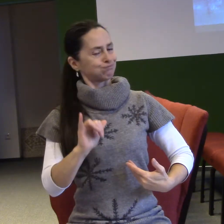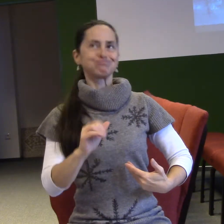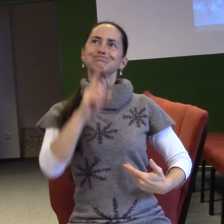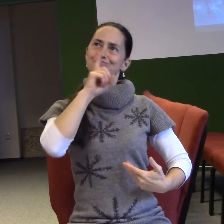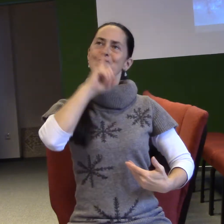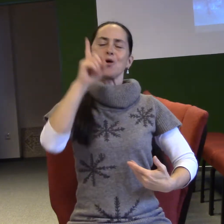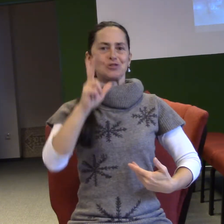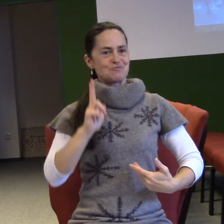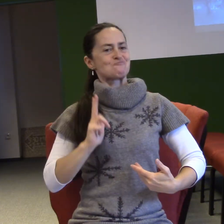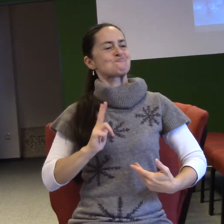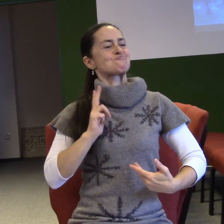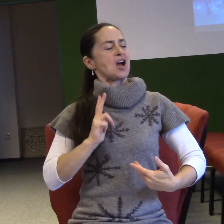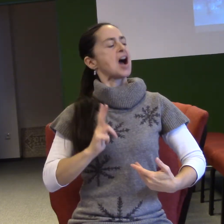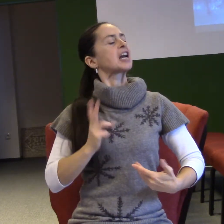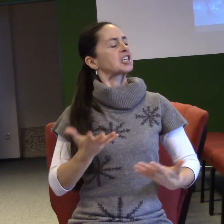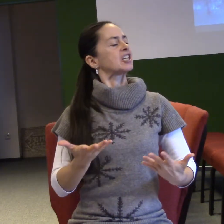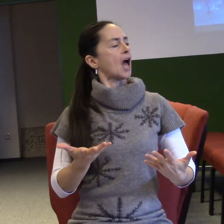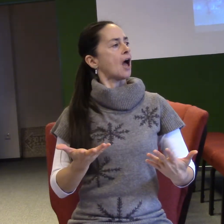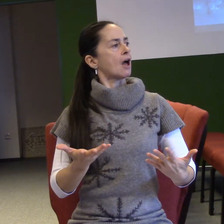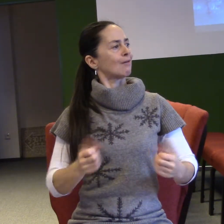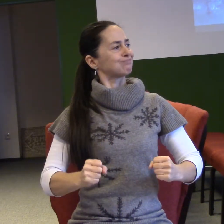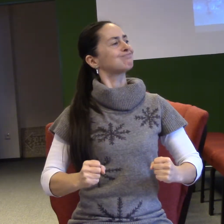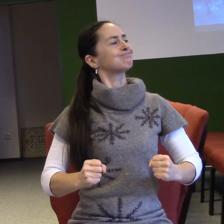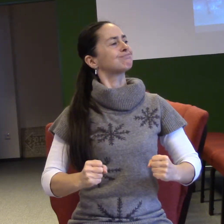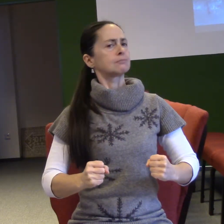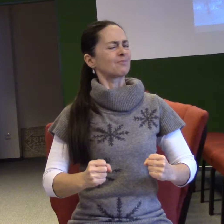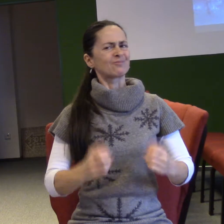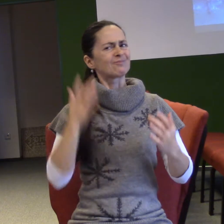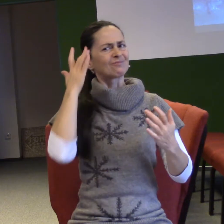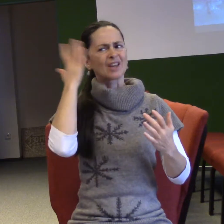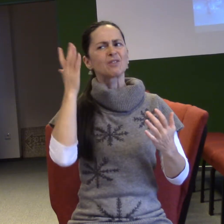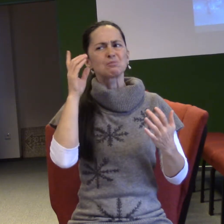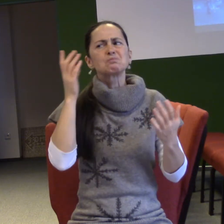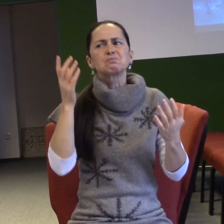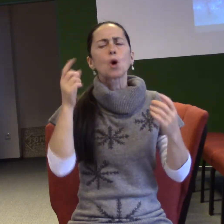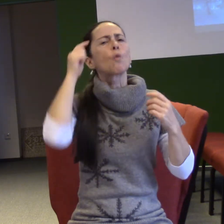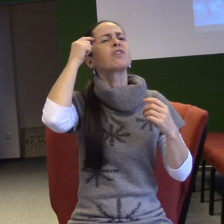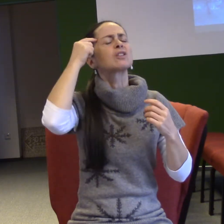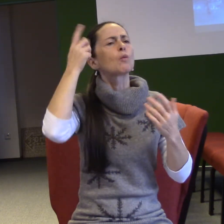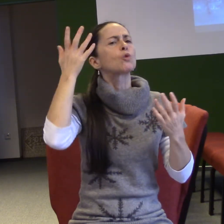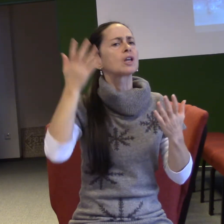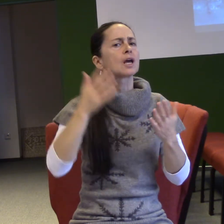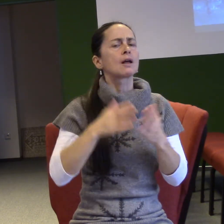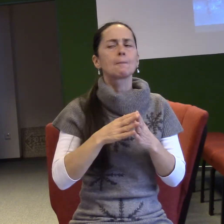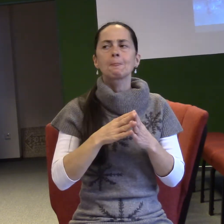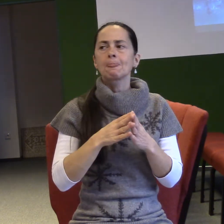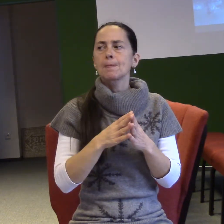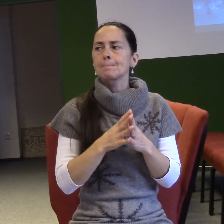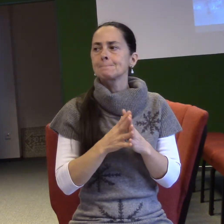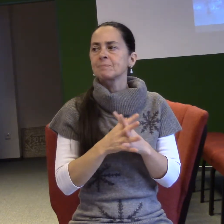nevím, jestli si to uvědomujete, ale teďka si to uvědomíte. Řekni mi,